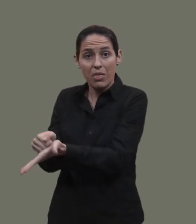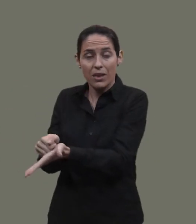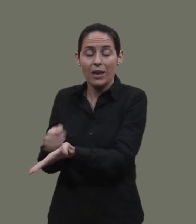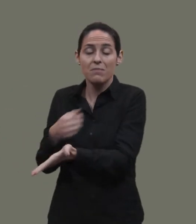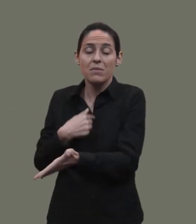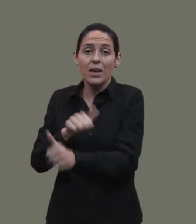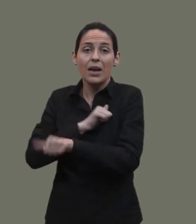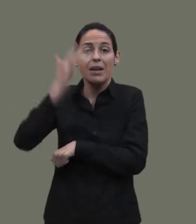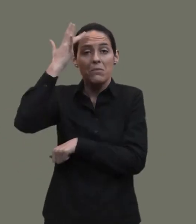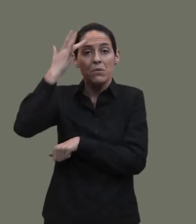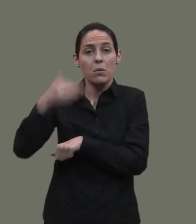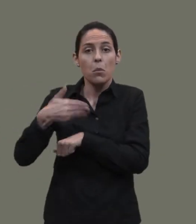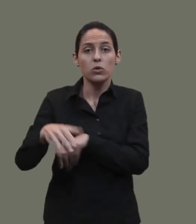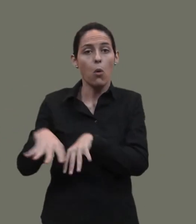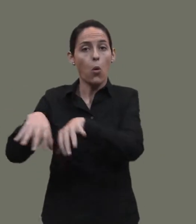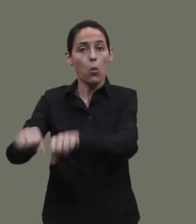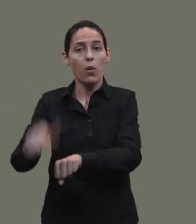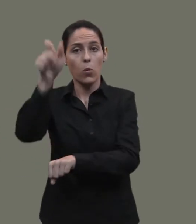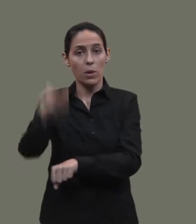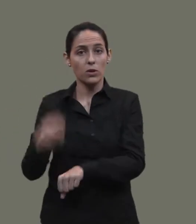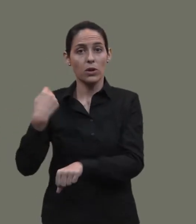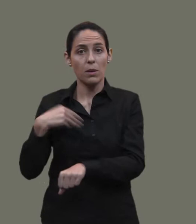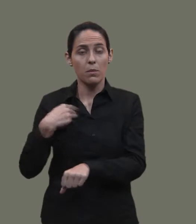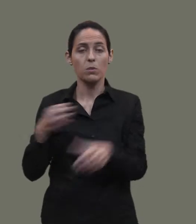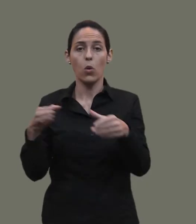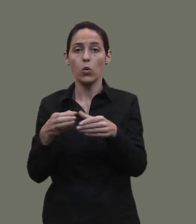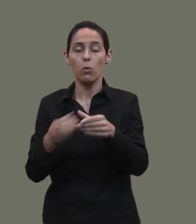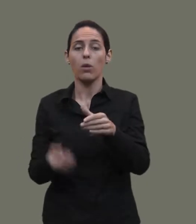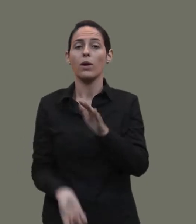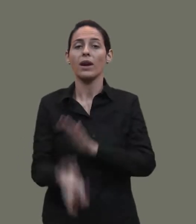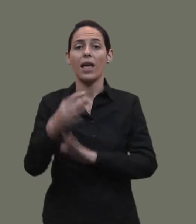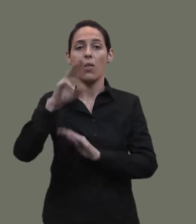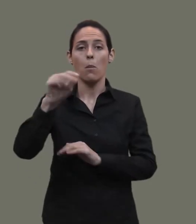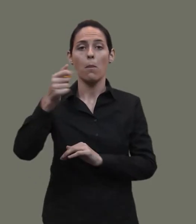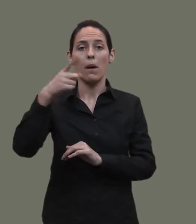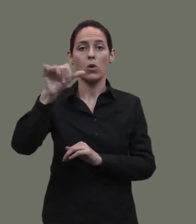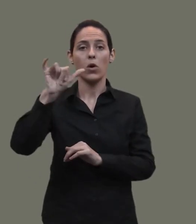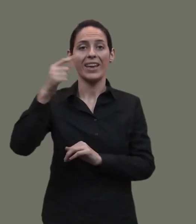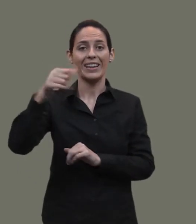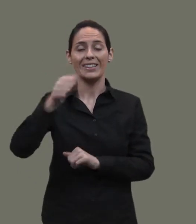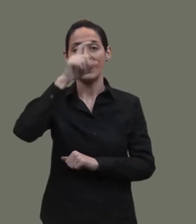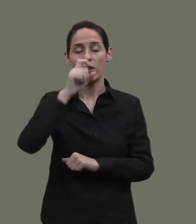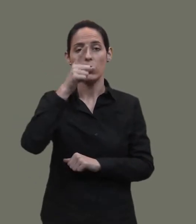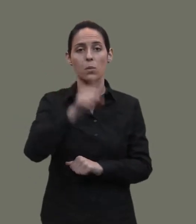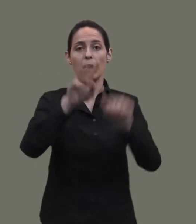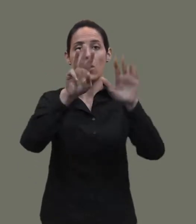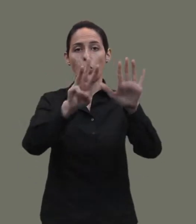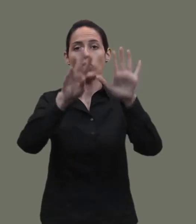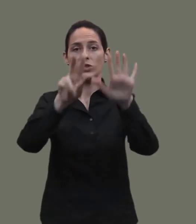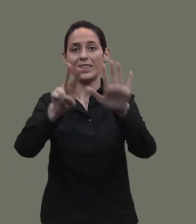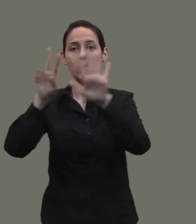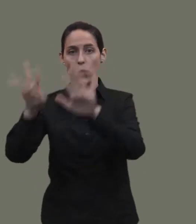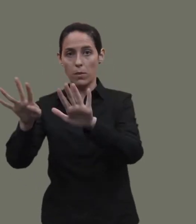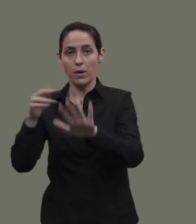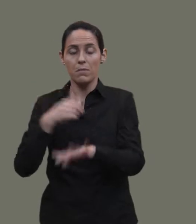ocupada muy pronto por un político de la formación que fundó Pablo Iglesias Posé en 1879 Con esa